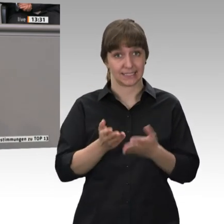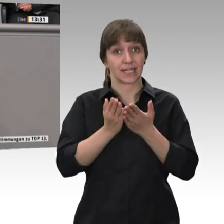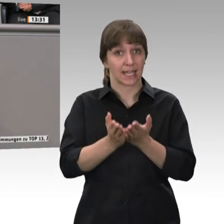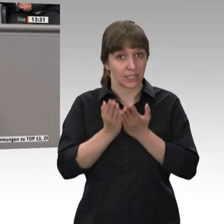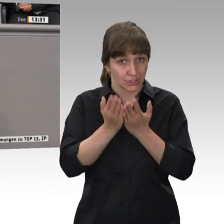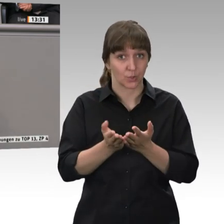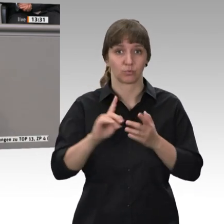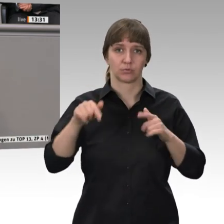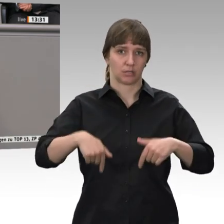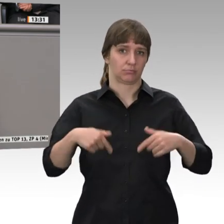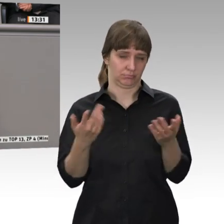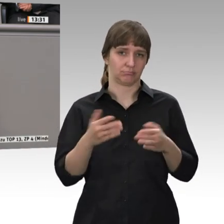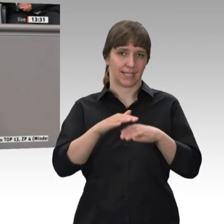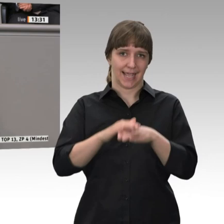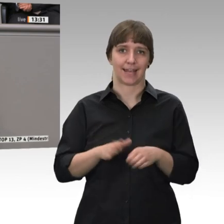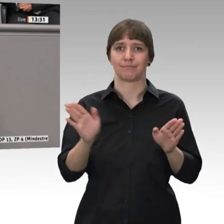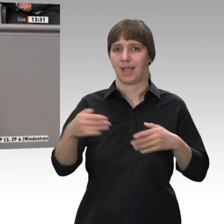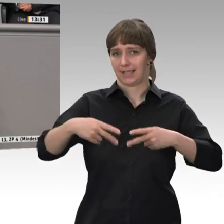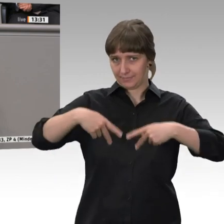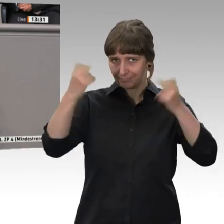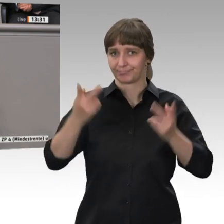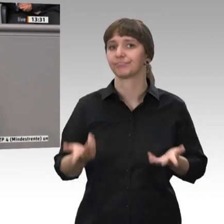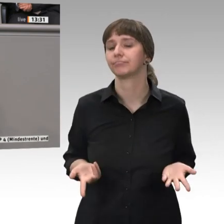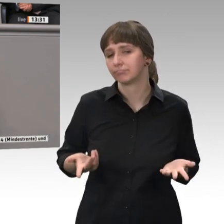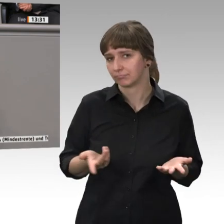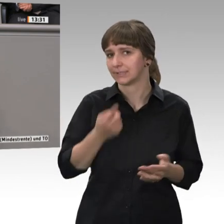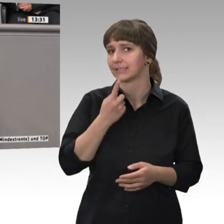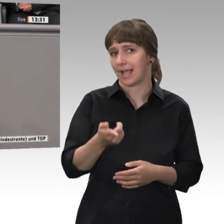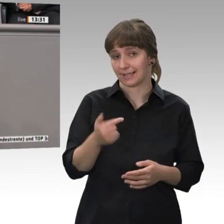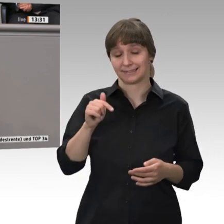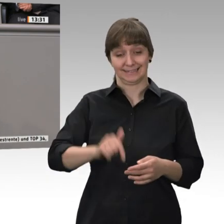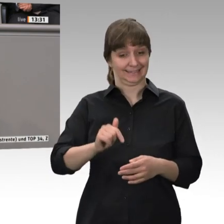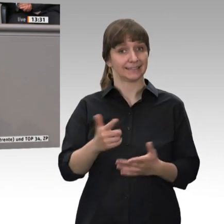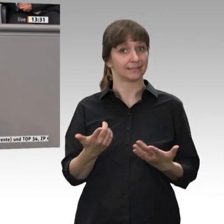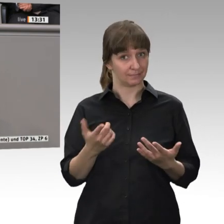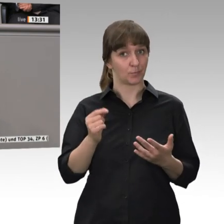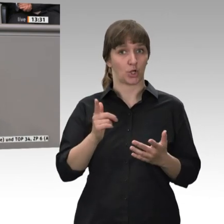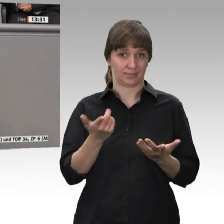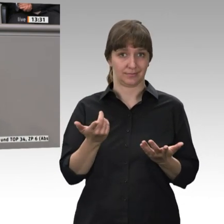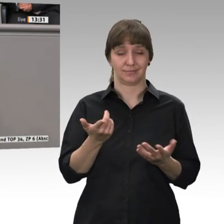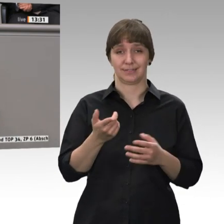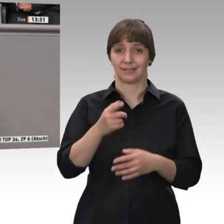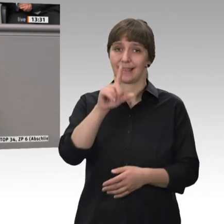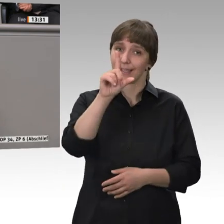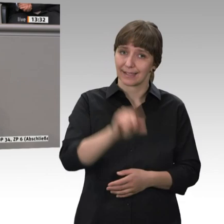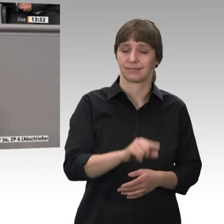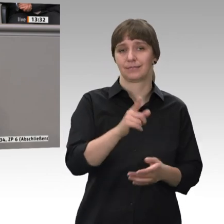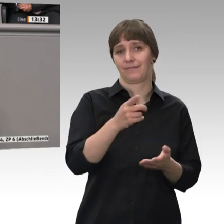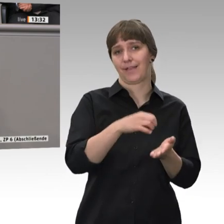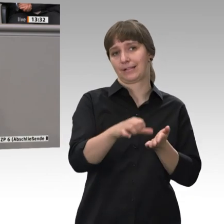Rentenpaket verabschiedet wird, dass eine Besserstellung bedeutet für geringfügig Einzahlende. Das muss man so